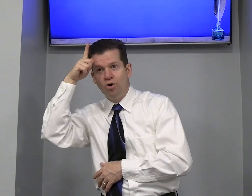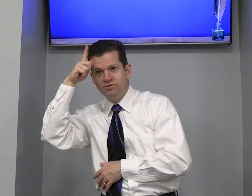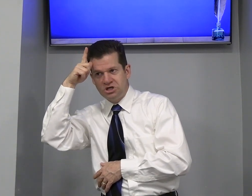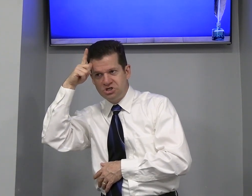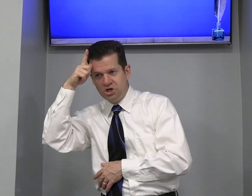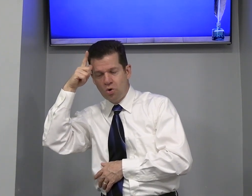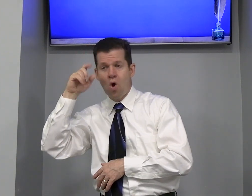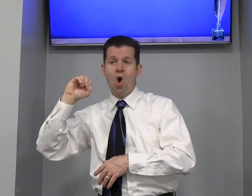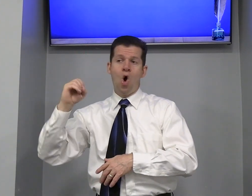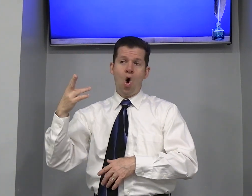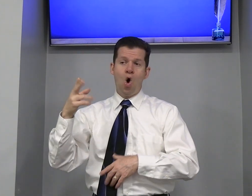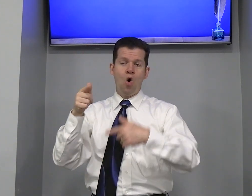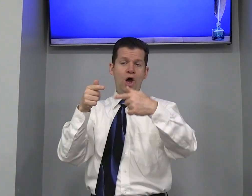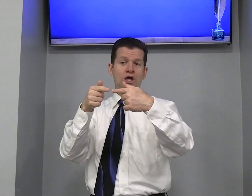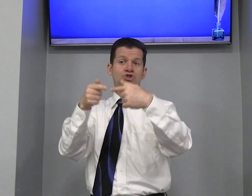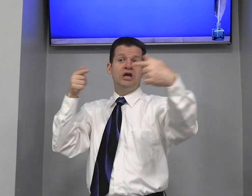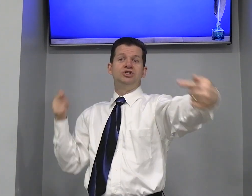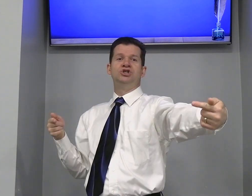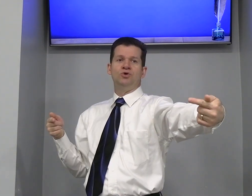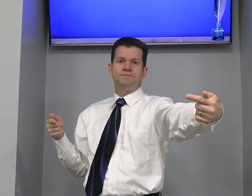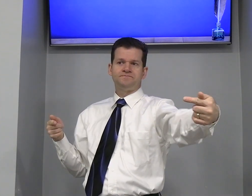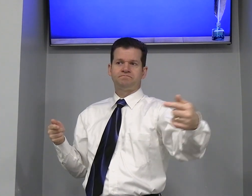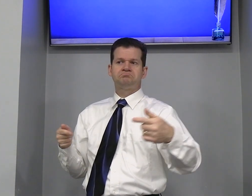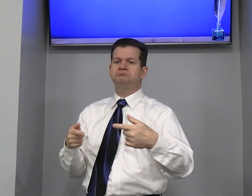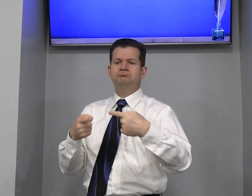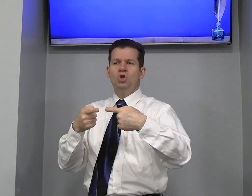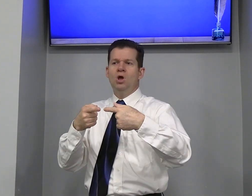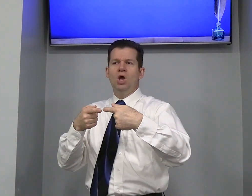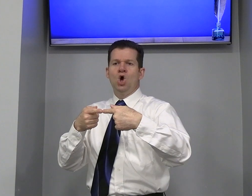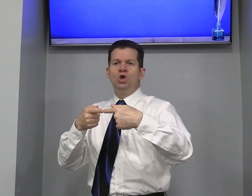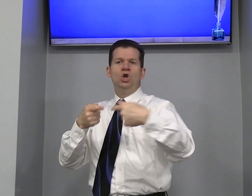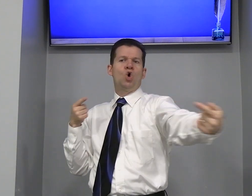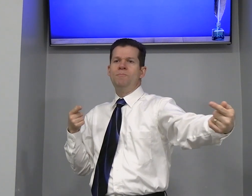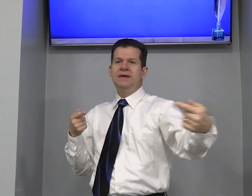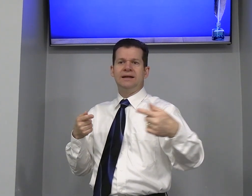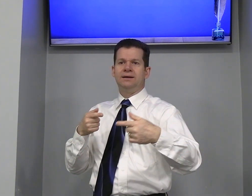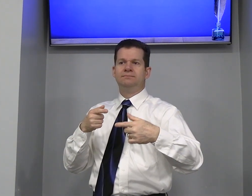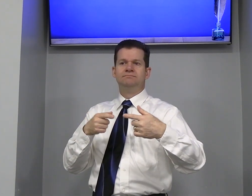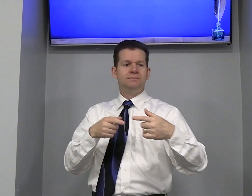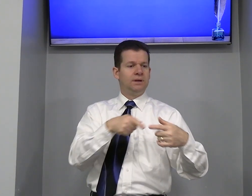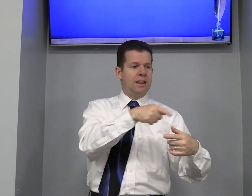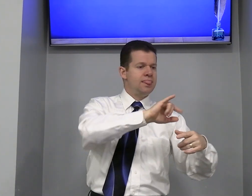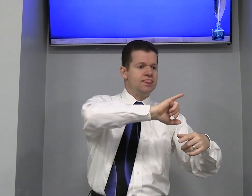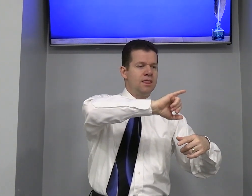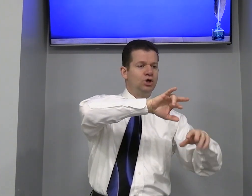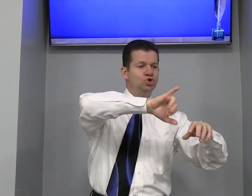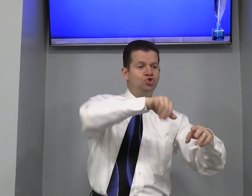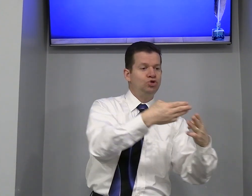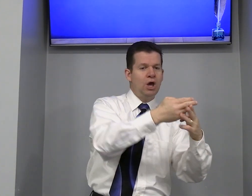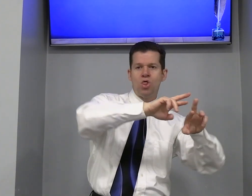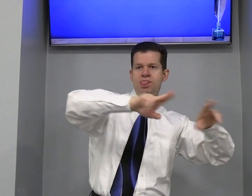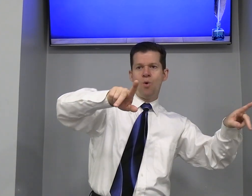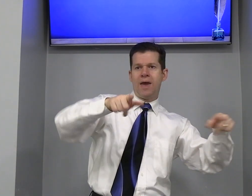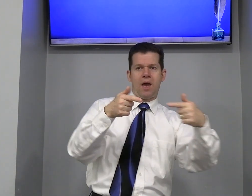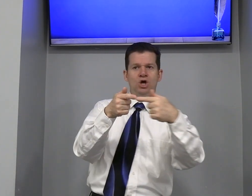Povo gentil Ou gentil Não combina Judeu não é